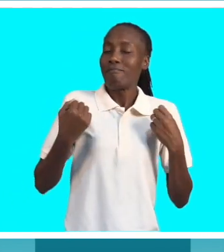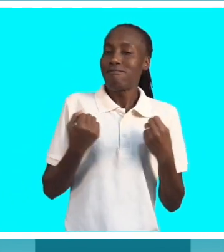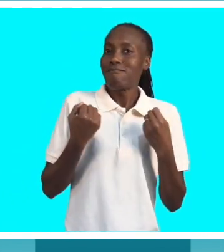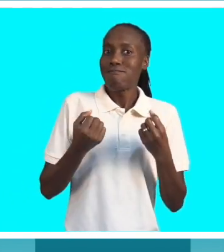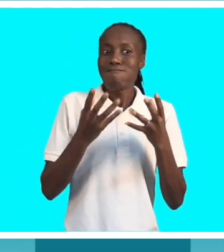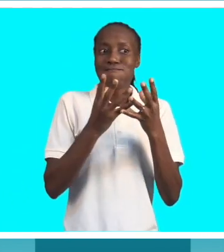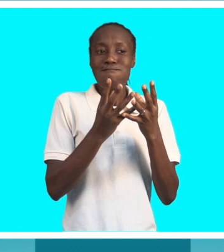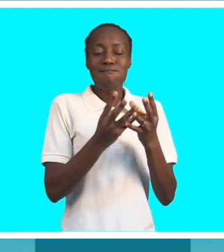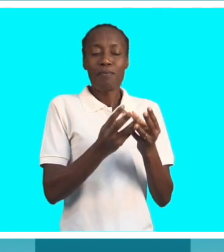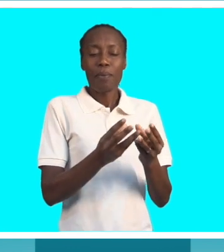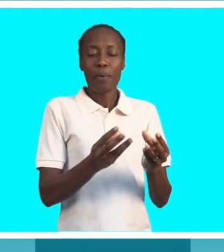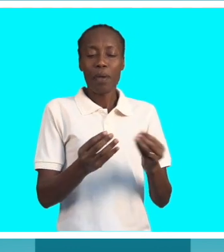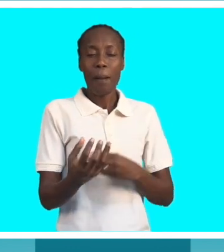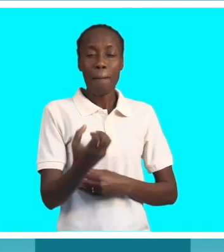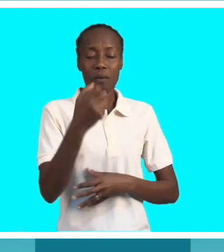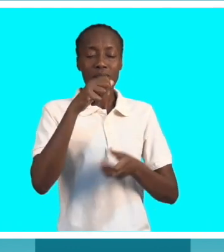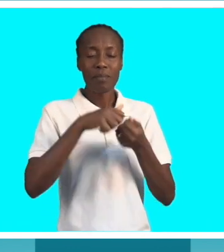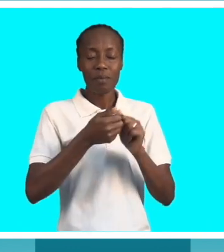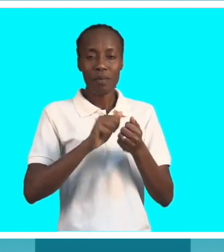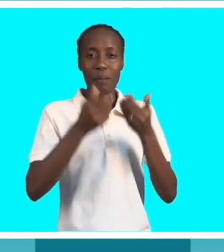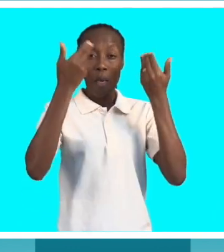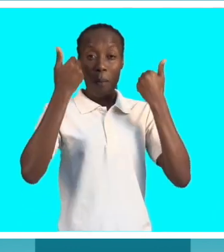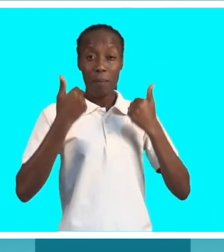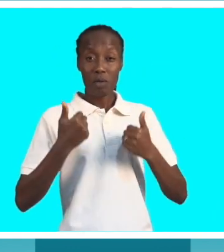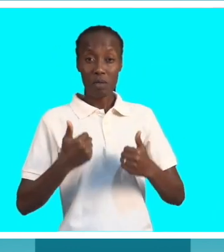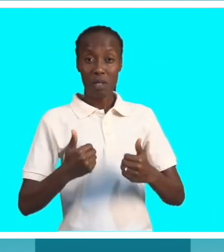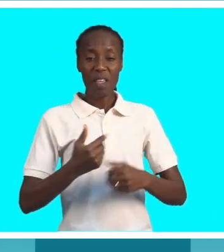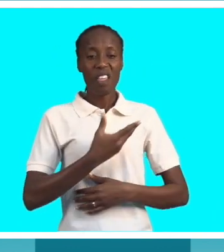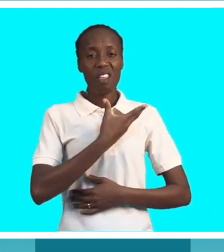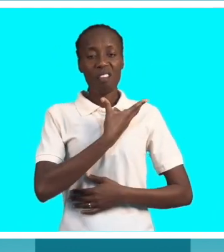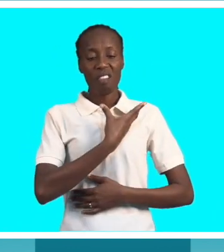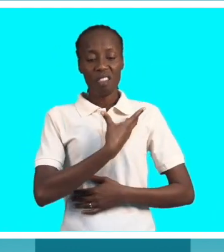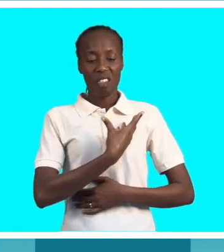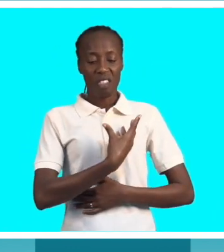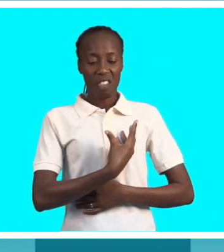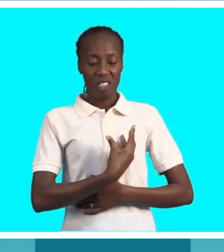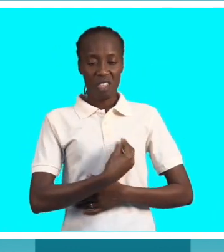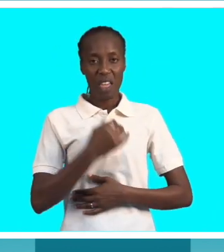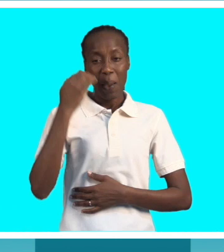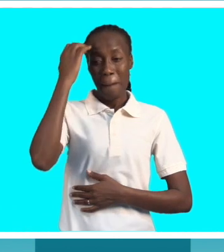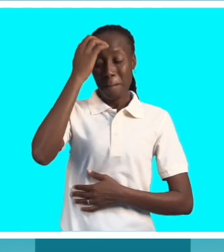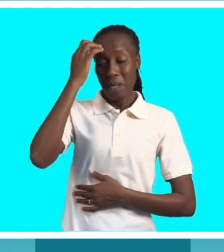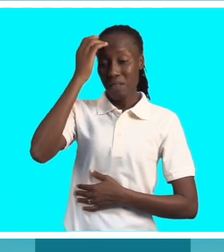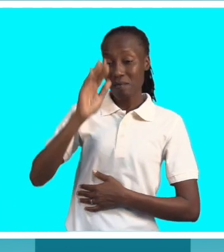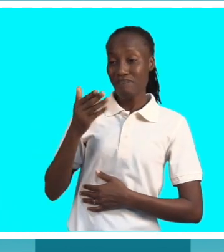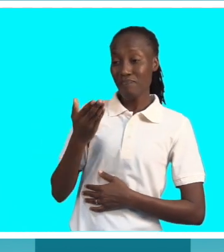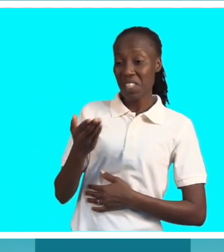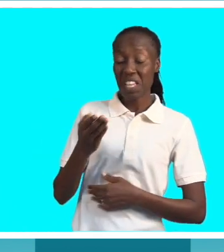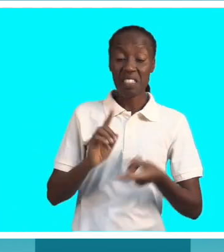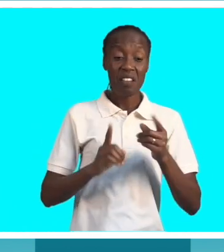fazer com que eles desenvolvam algum distúrbio em relação a isso. A depressão, para pensar que é uma condição que veio para